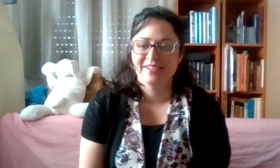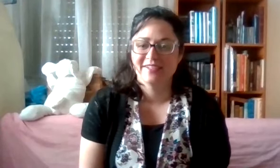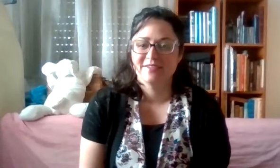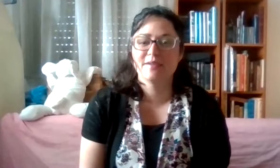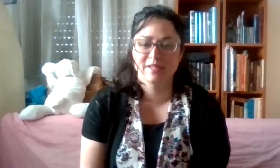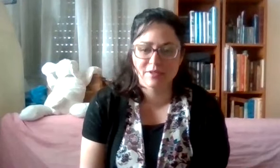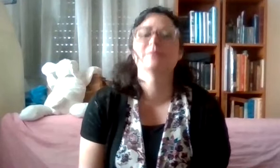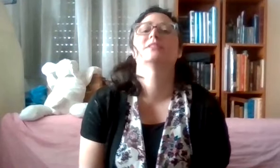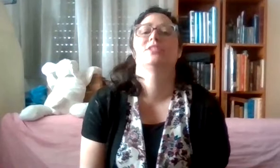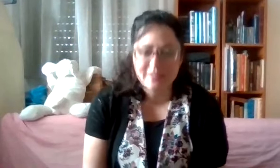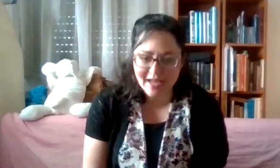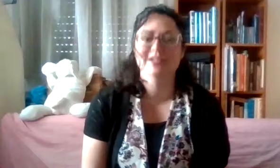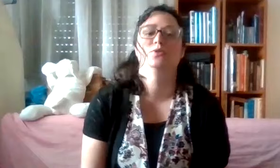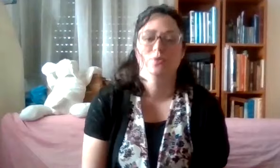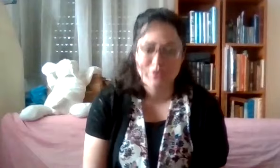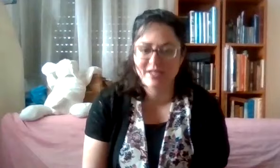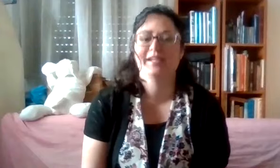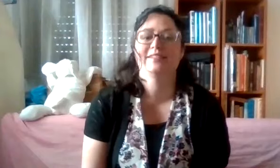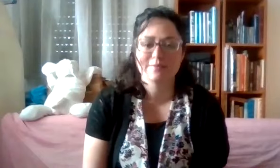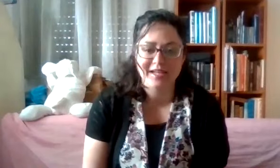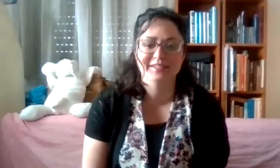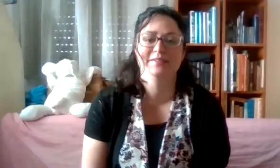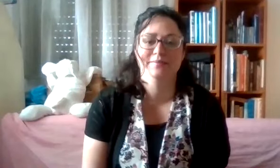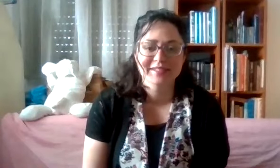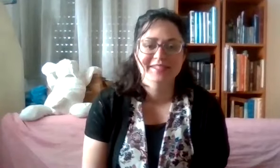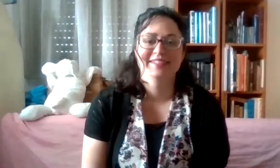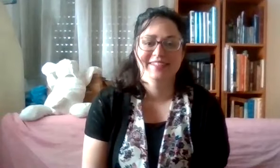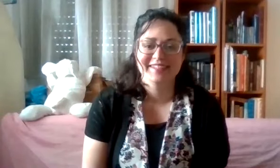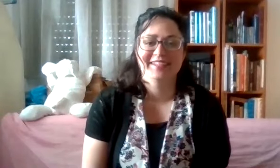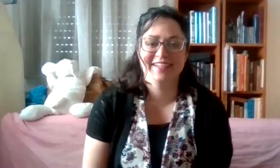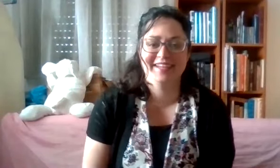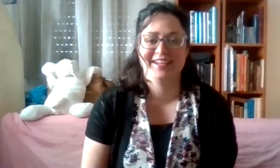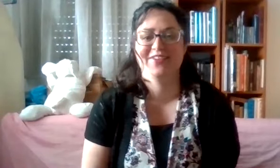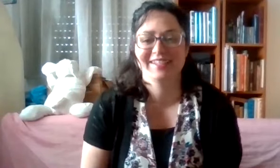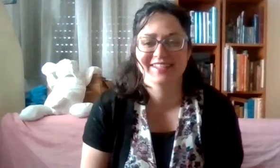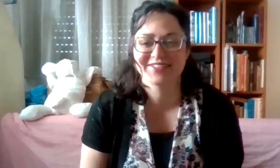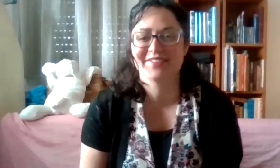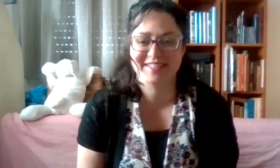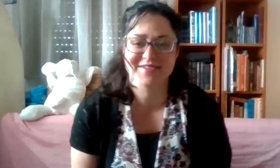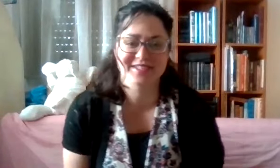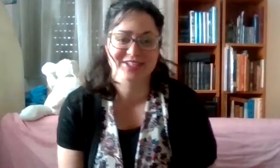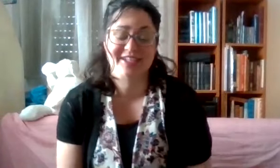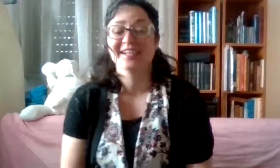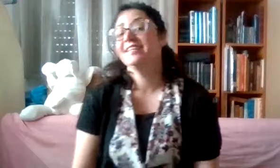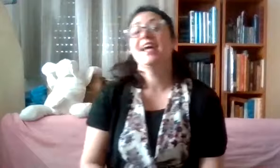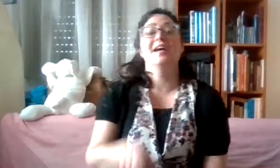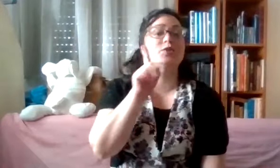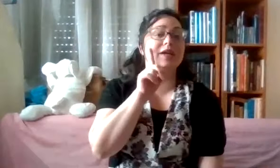אם אתם יודעים איזה שיר תהנהנו, שאני אראה אתכם מהניינים. הנה, אני רואה שאתם כבר מזהים איזה שיר. אז קוראים